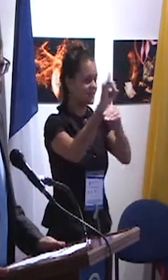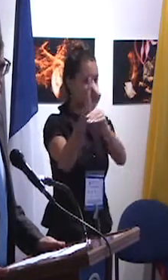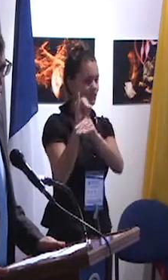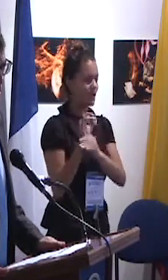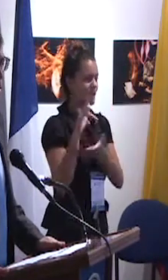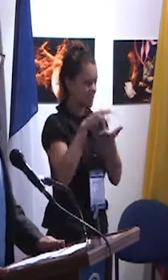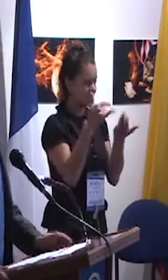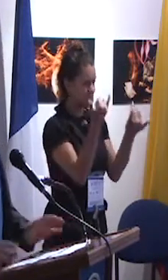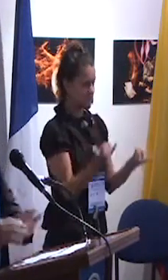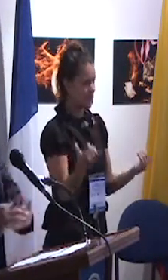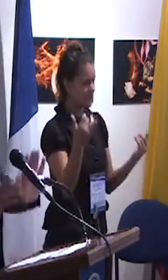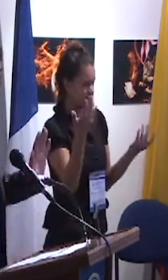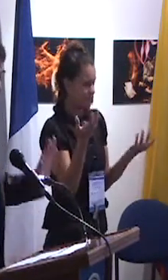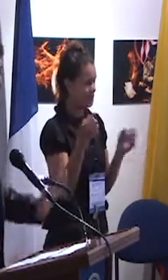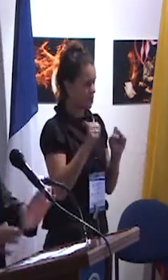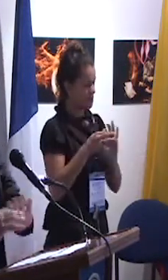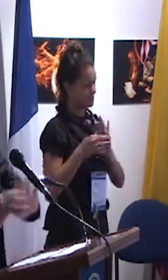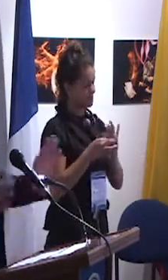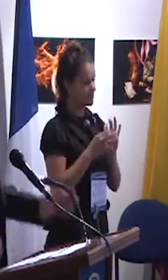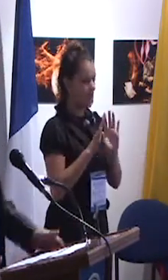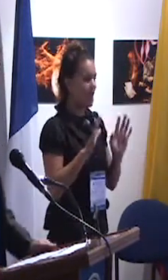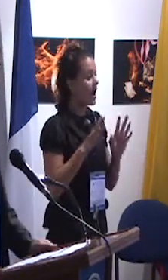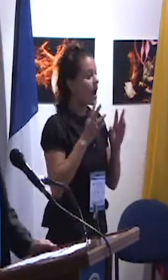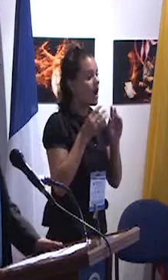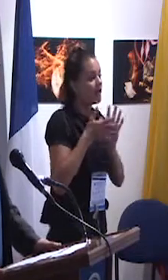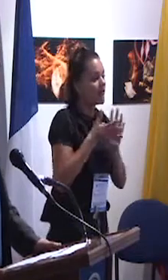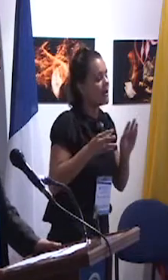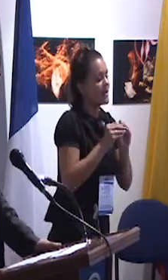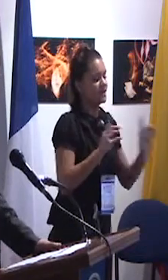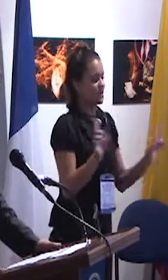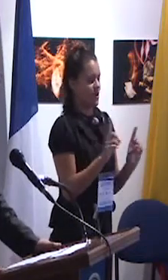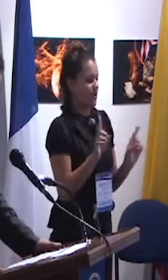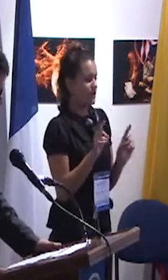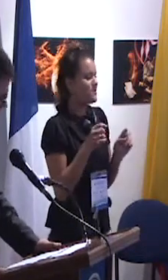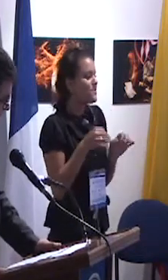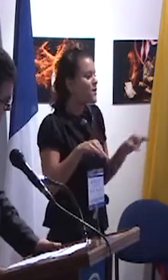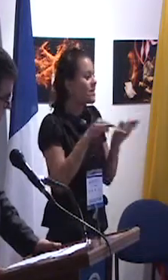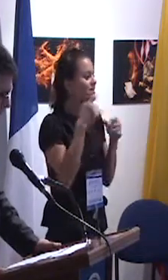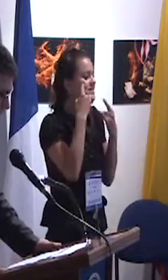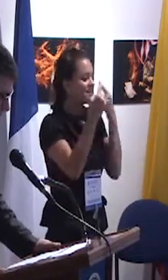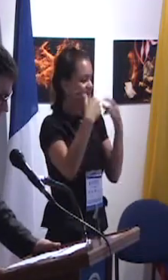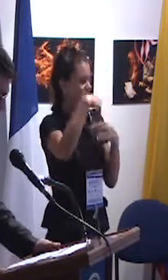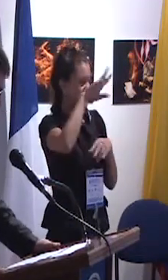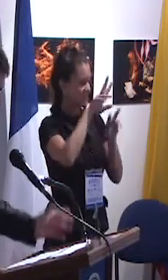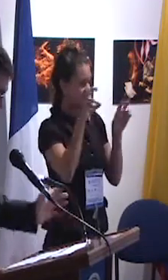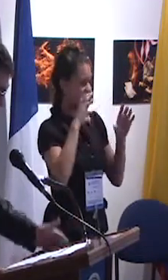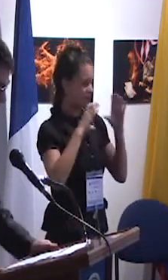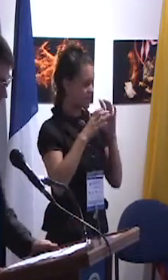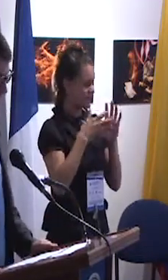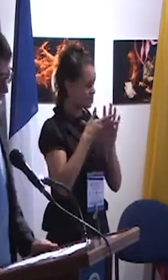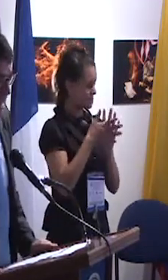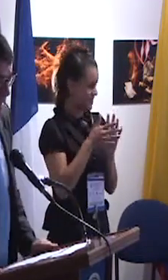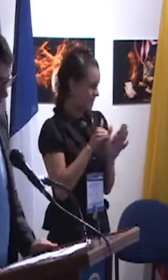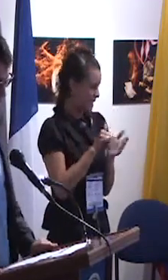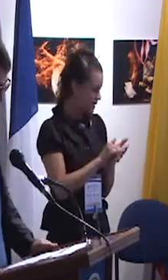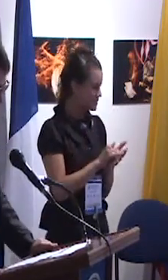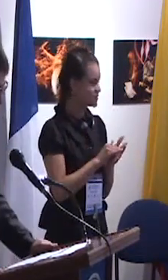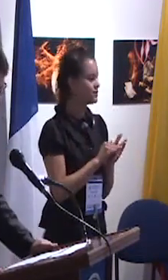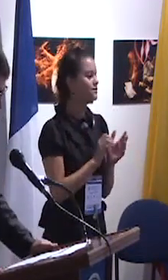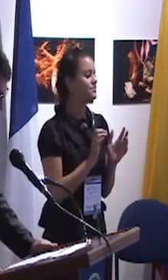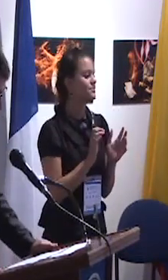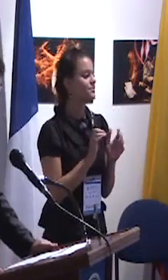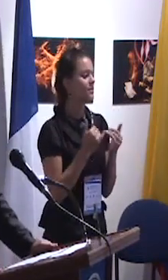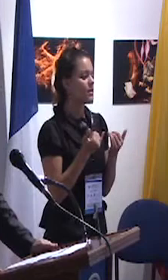este evento. Bueno, no voy a hablar más porque lo más interesante son las comunicaciones. en este sentido agradezco al